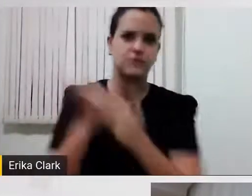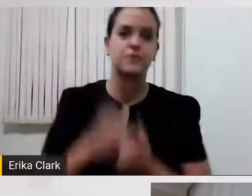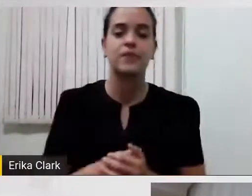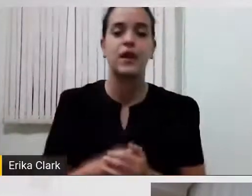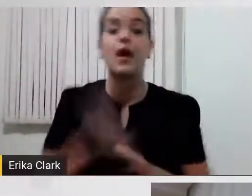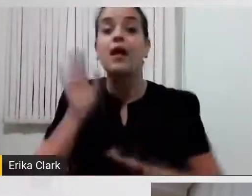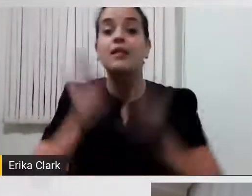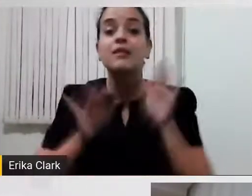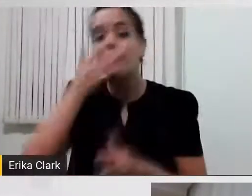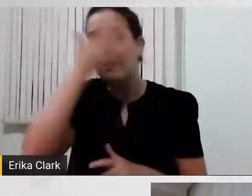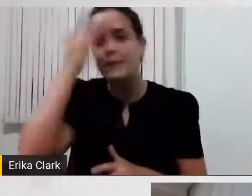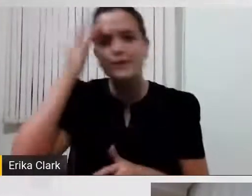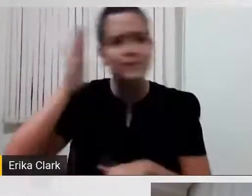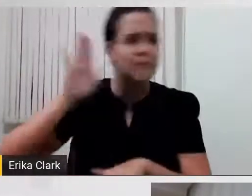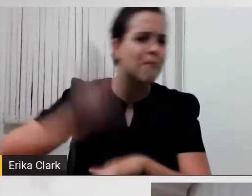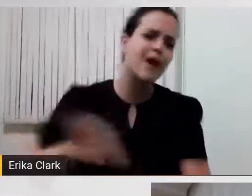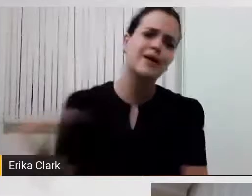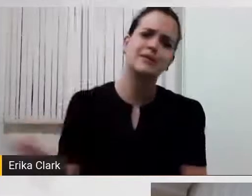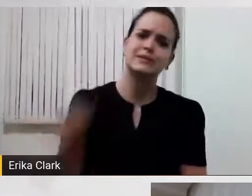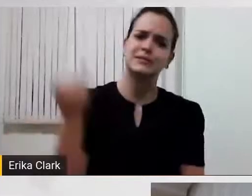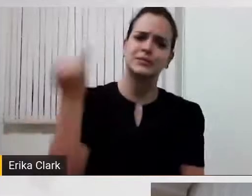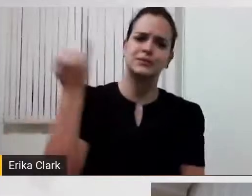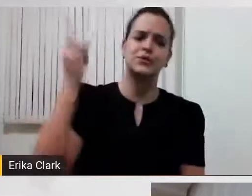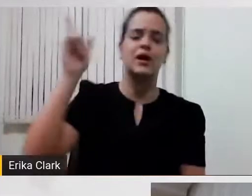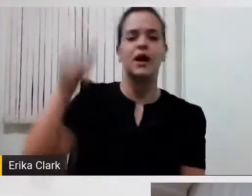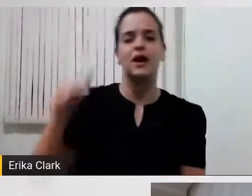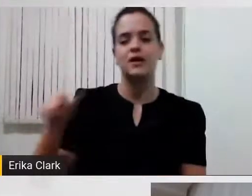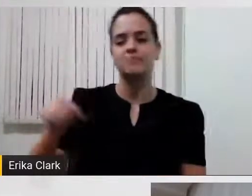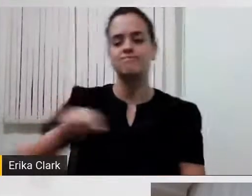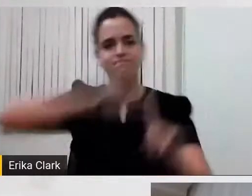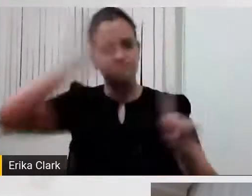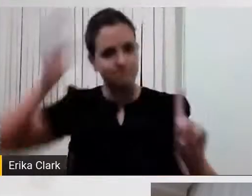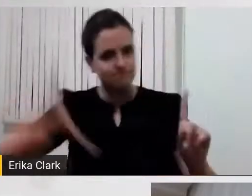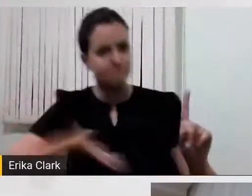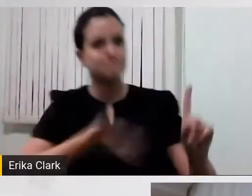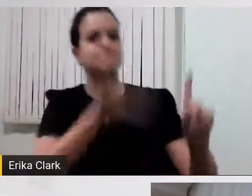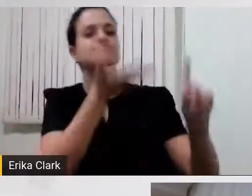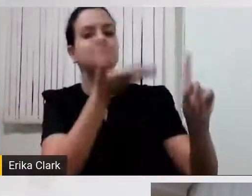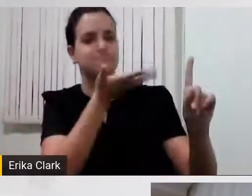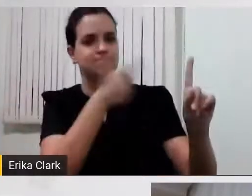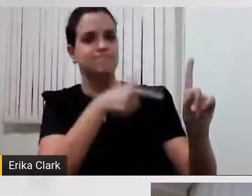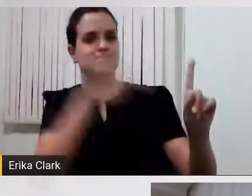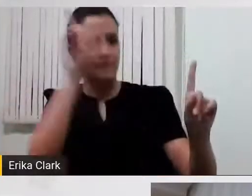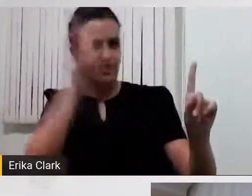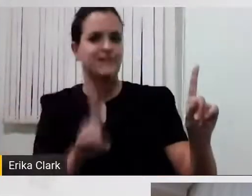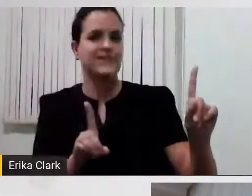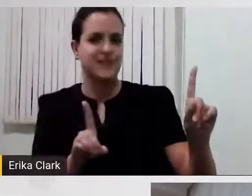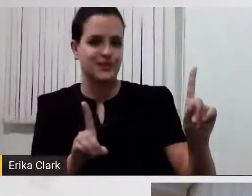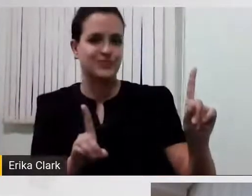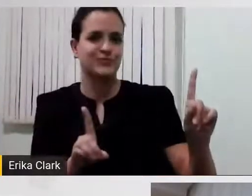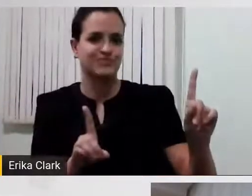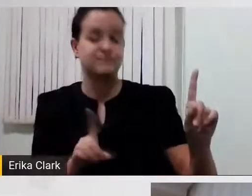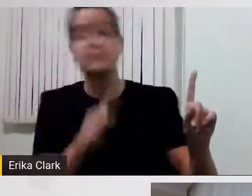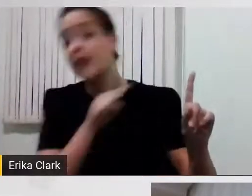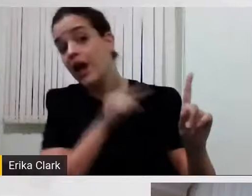pessoa mais importante é o protagonista, que a gente chama, é a própria pessoa com deficiência. Porque é ela que... É totalmente,